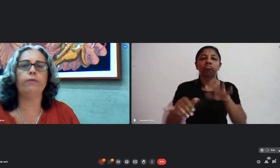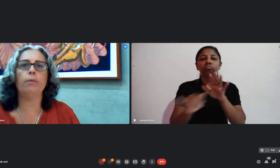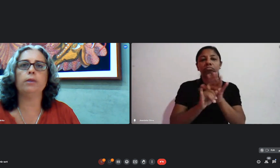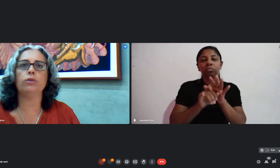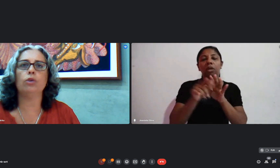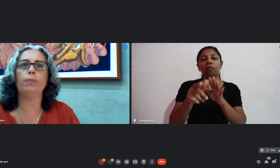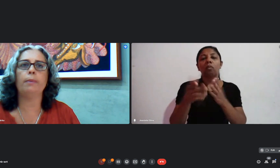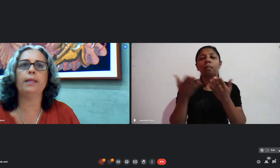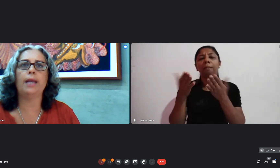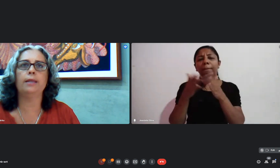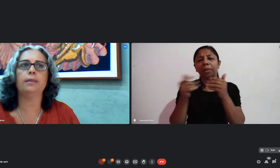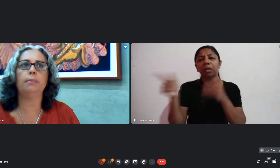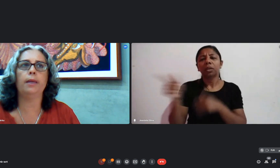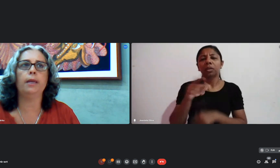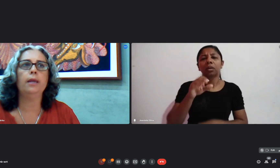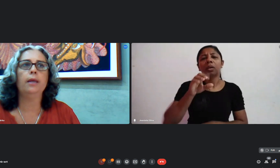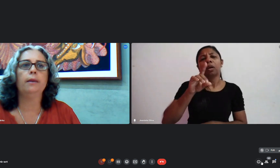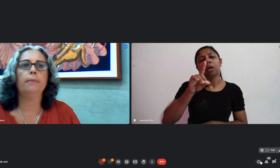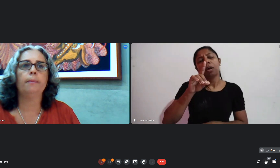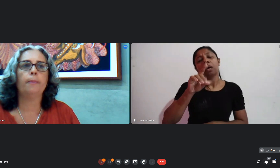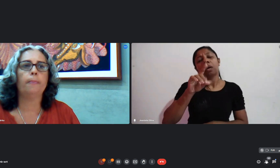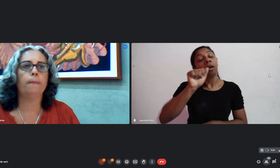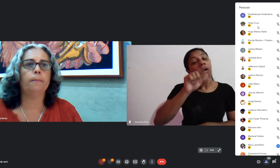algumas informações complementares também.